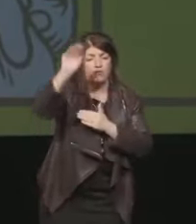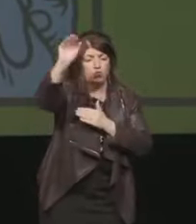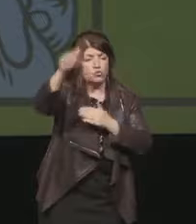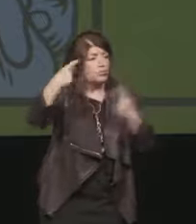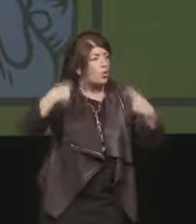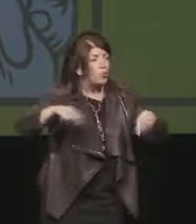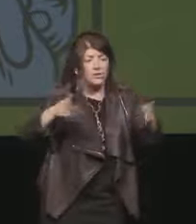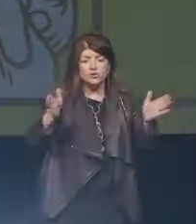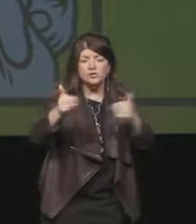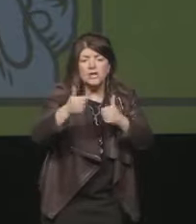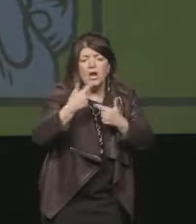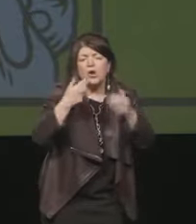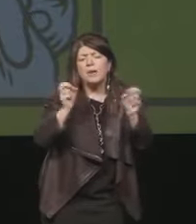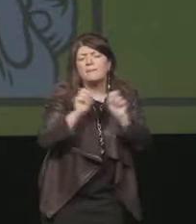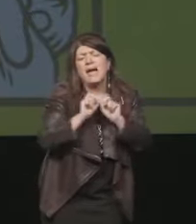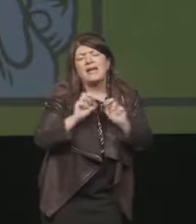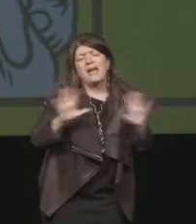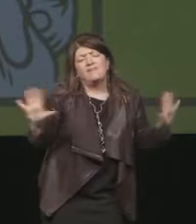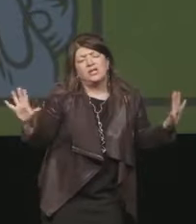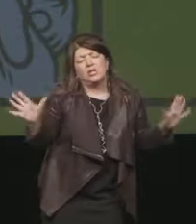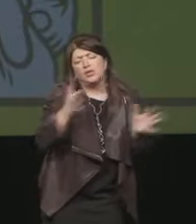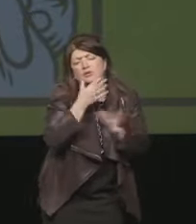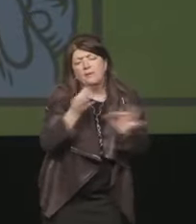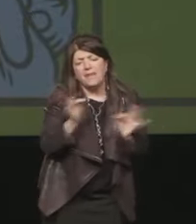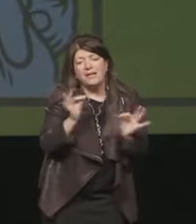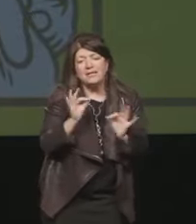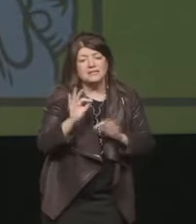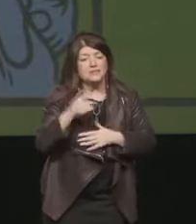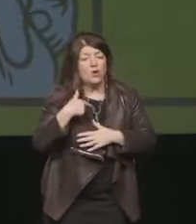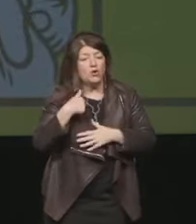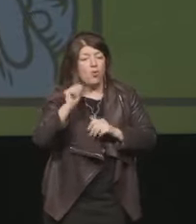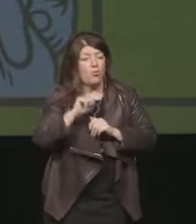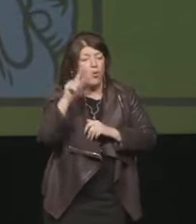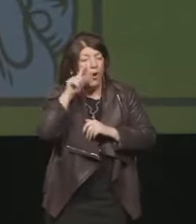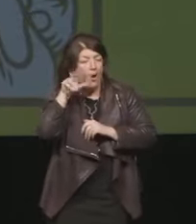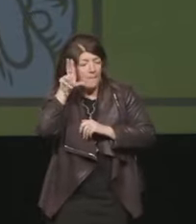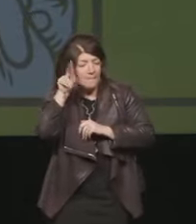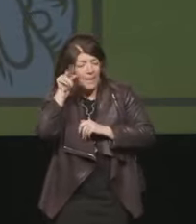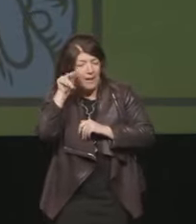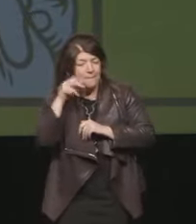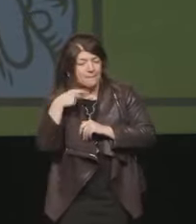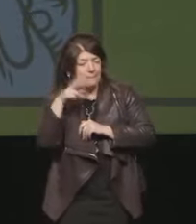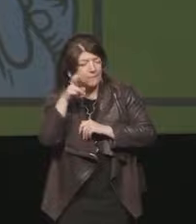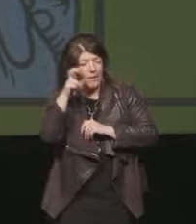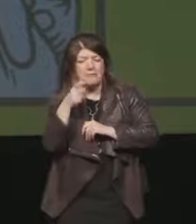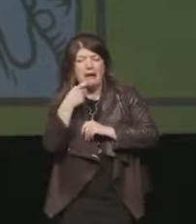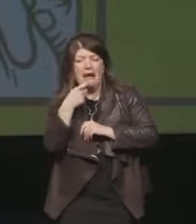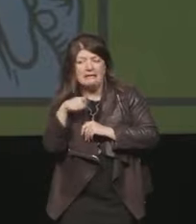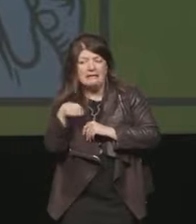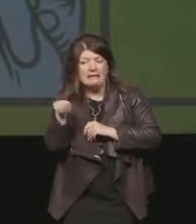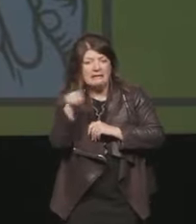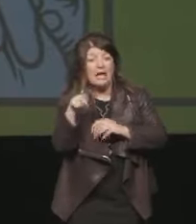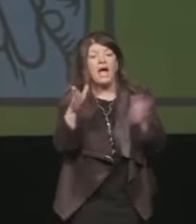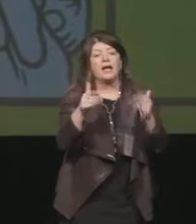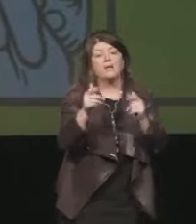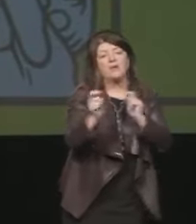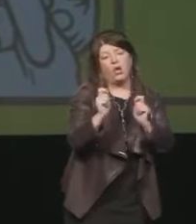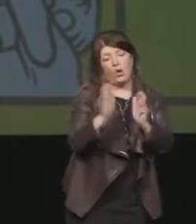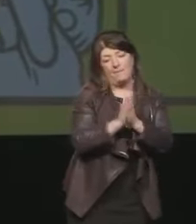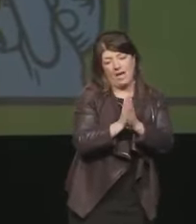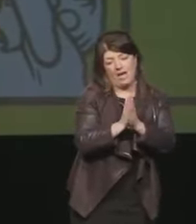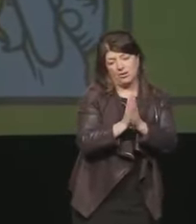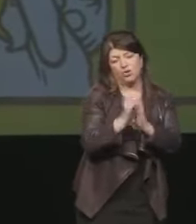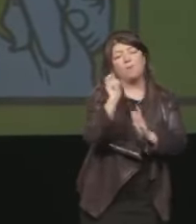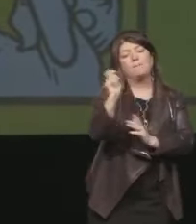creatura e strizzo l'occhio, per esempio, alla Camera di Commercio. Pagate con tempestività, e adesso